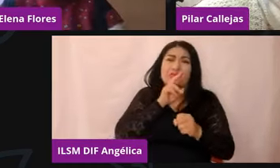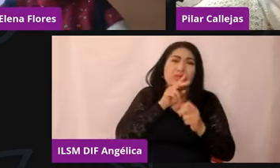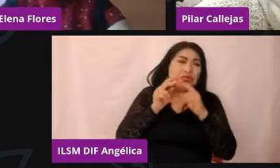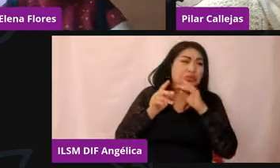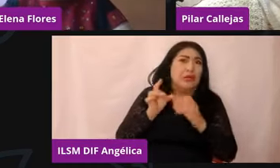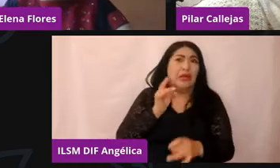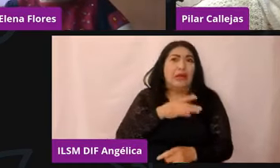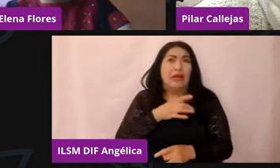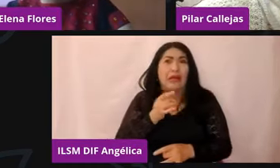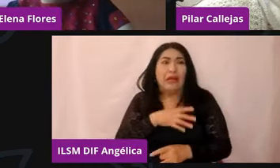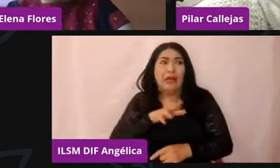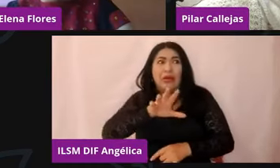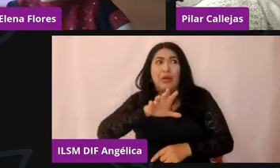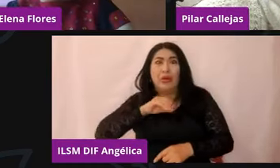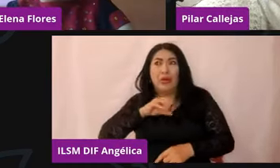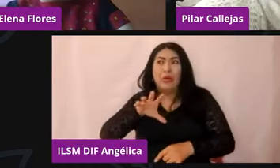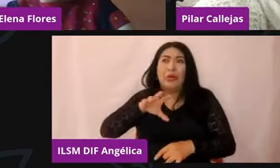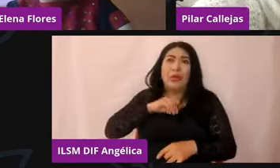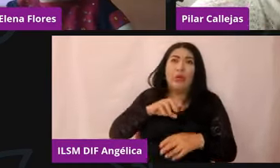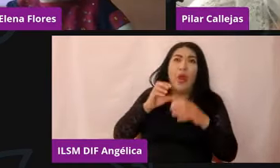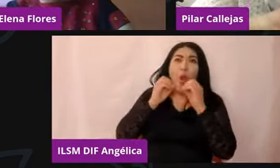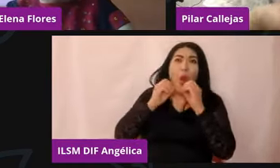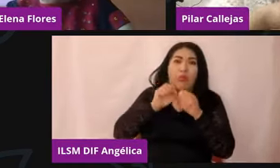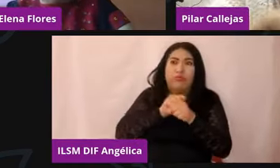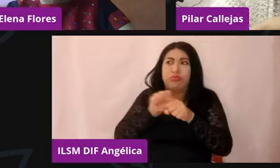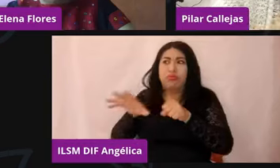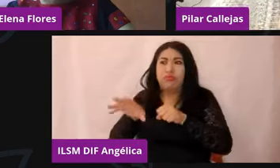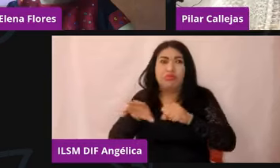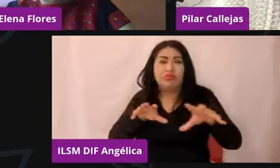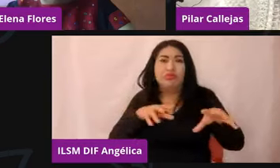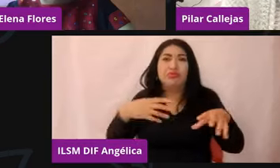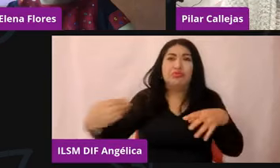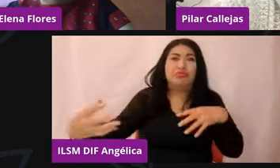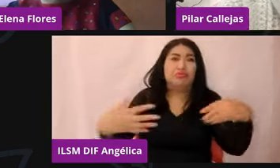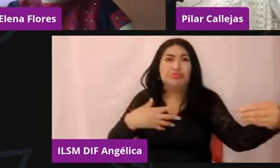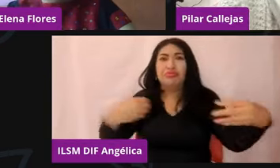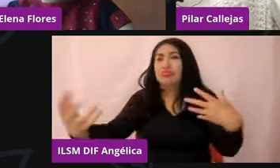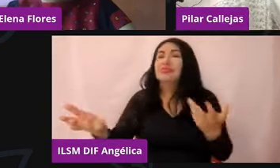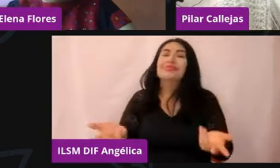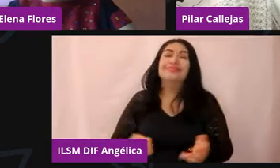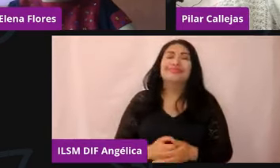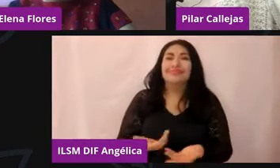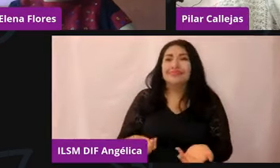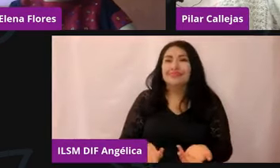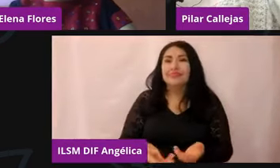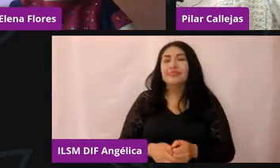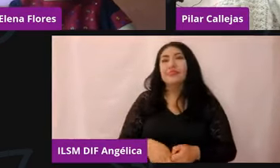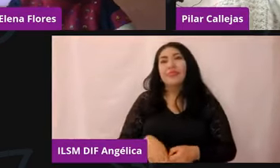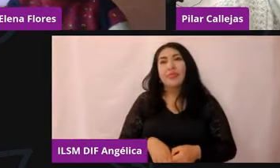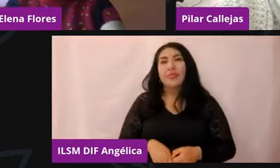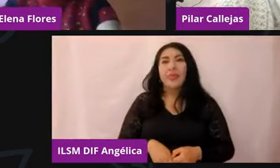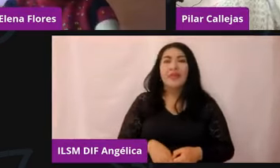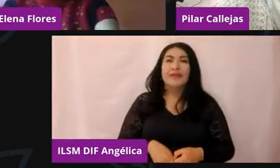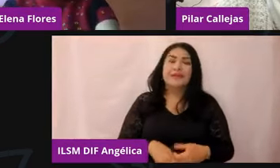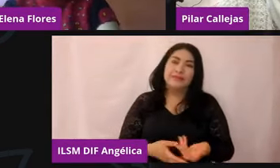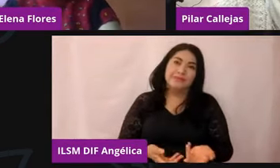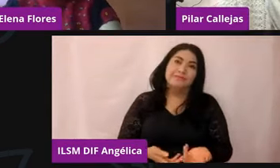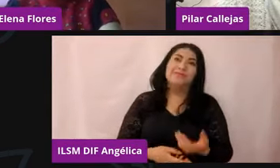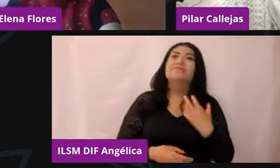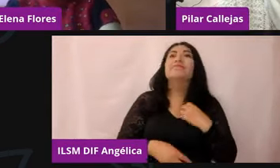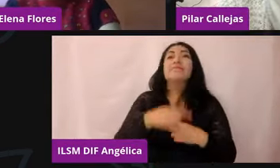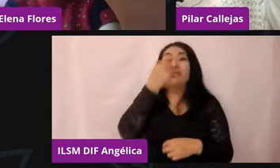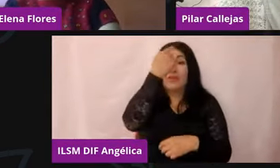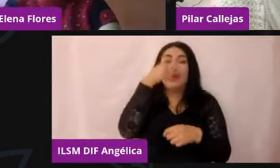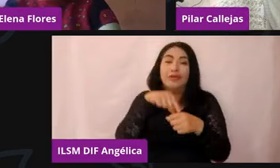la propagación del COVID? Sí, yo creo que, vaya, hablar de, por ejemplo, el estrés